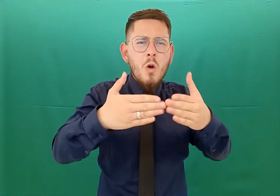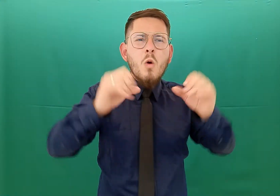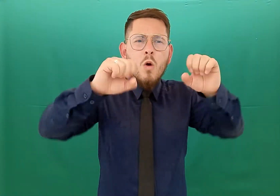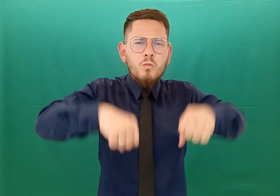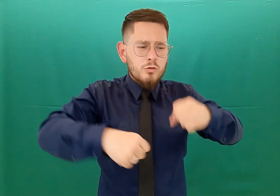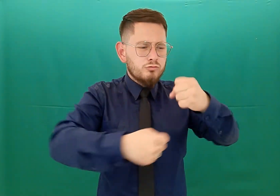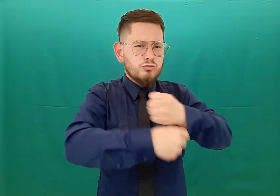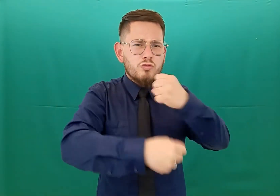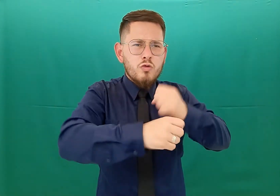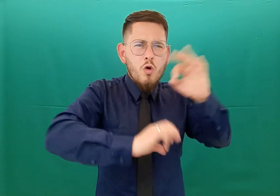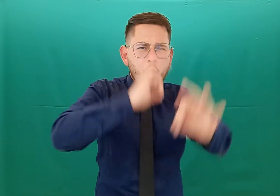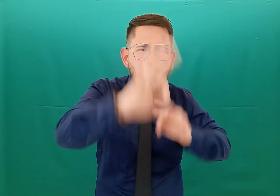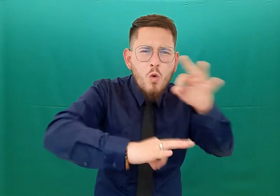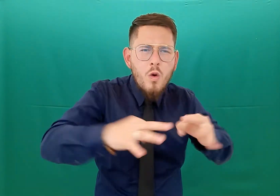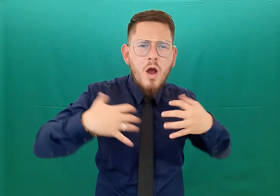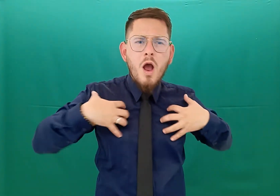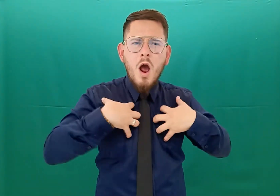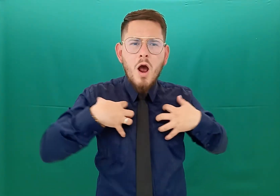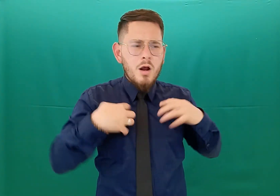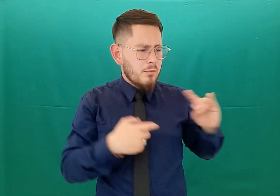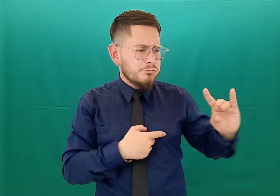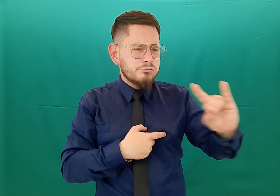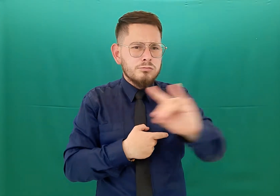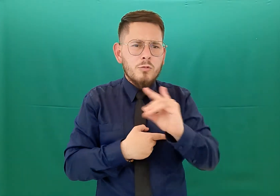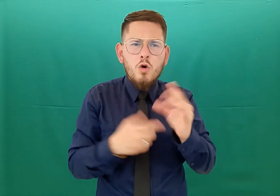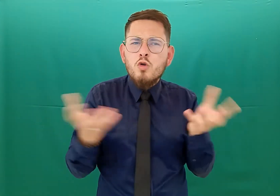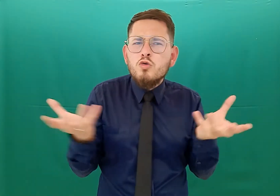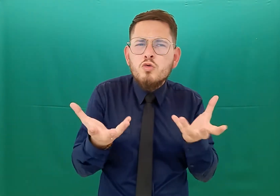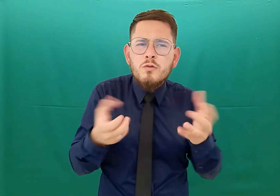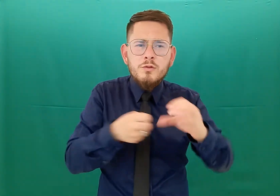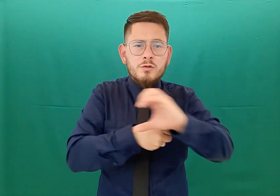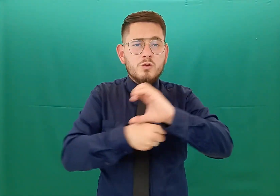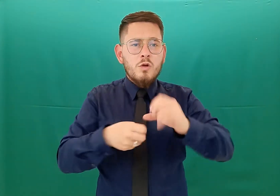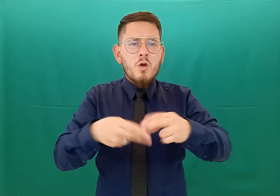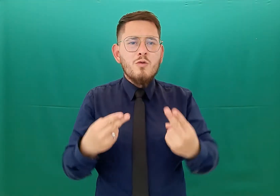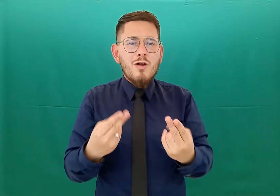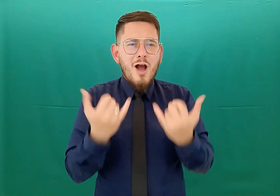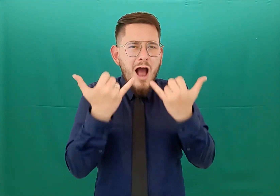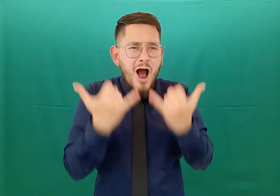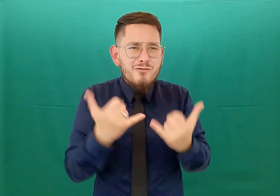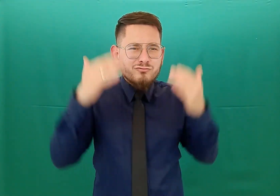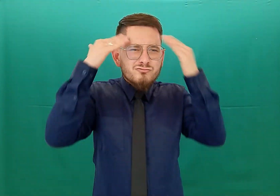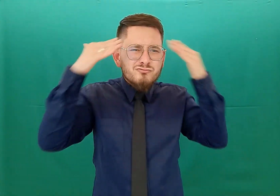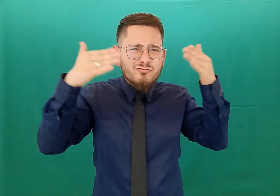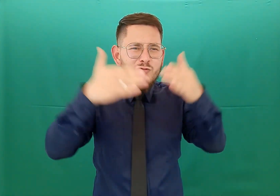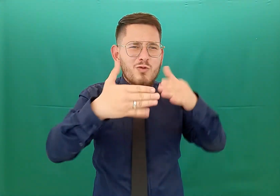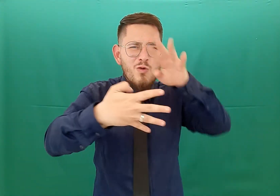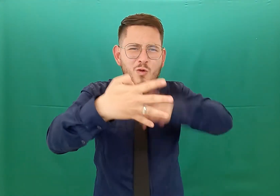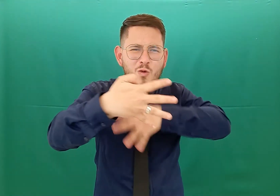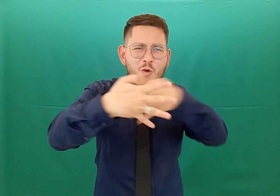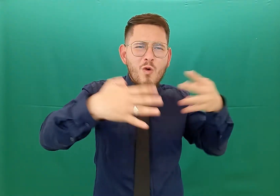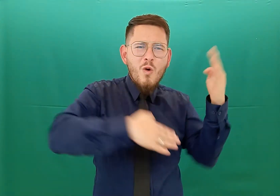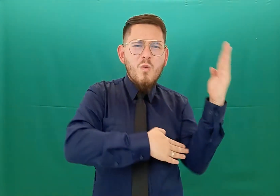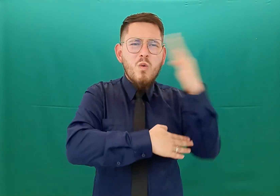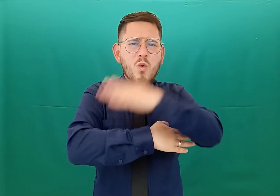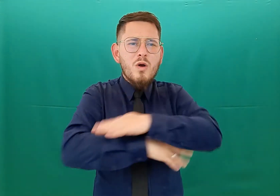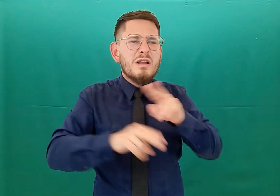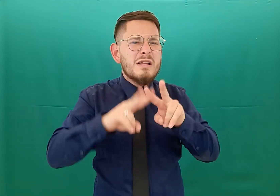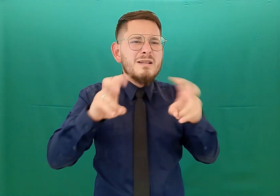ciudad de Tunja, sigue adelantando jornadas de esterilización en diferentes sectores de la ciudad, tanto urbano como